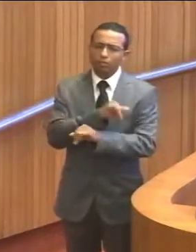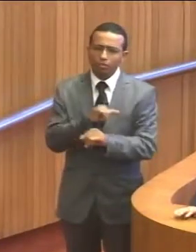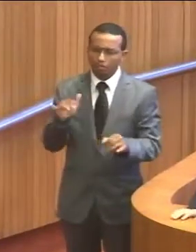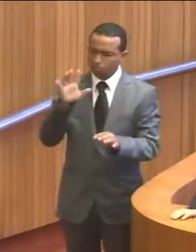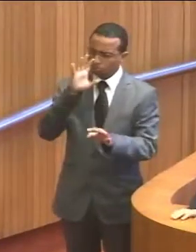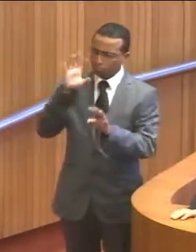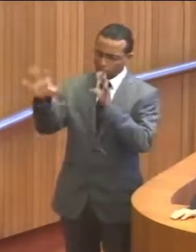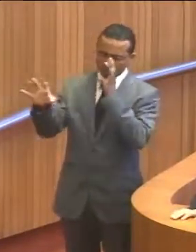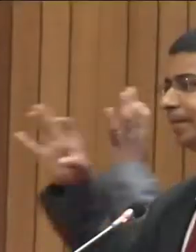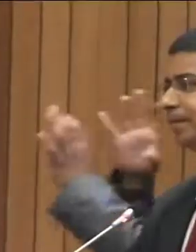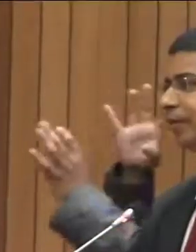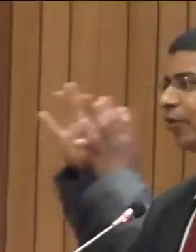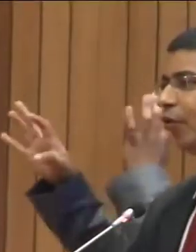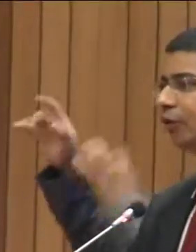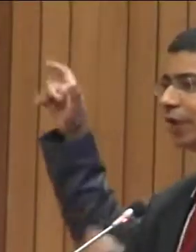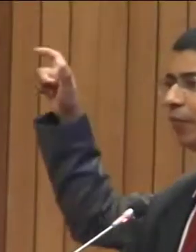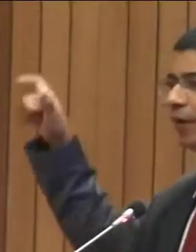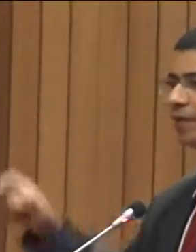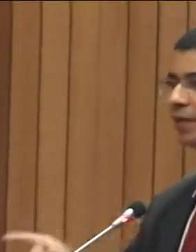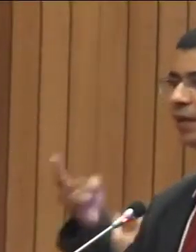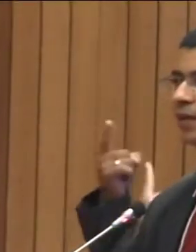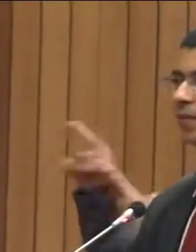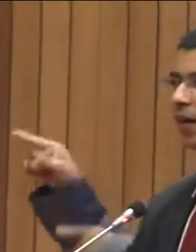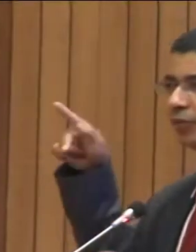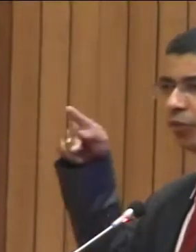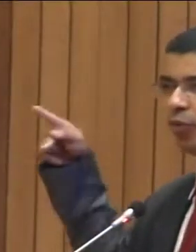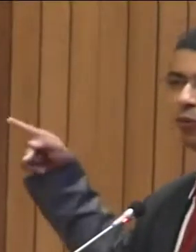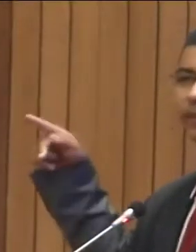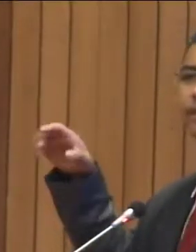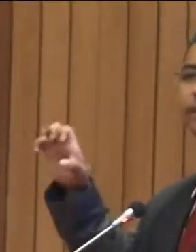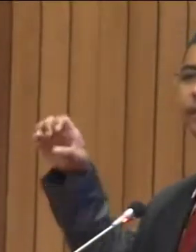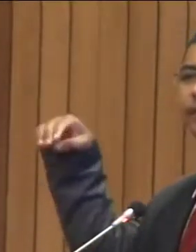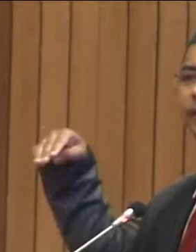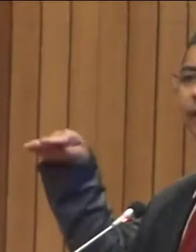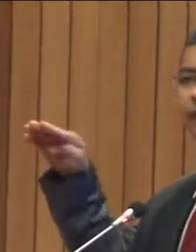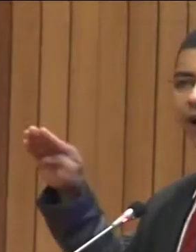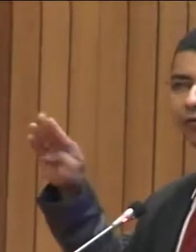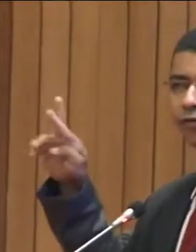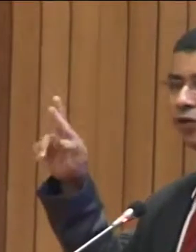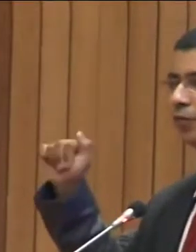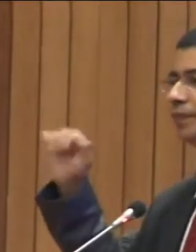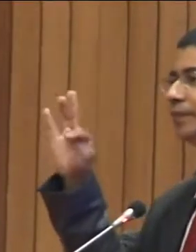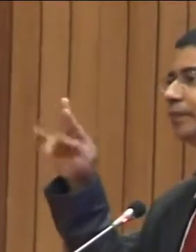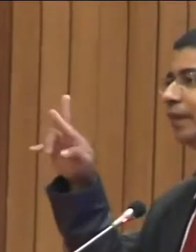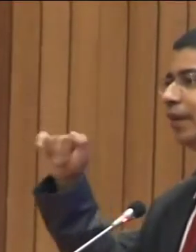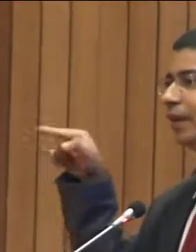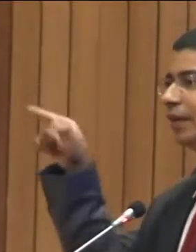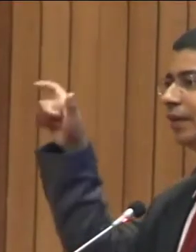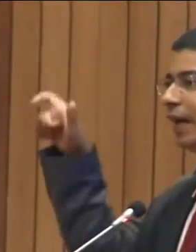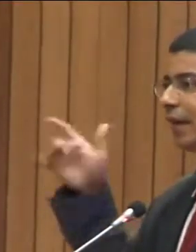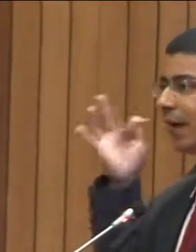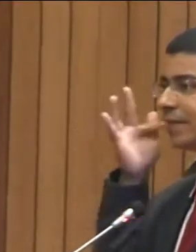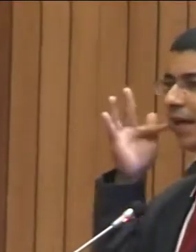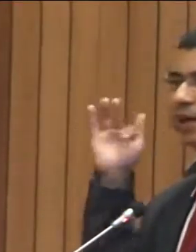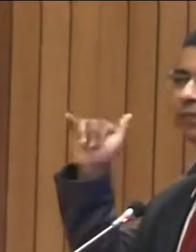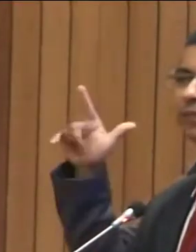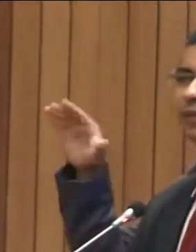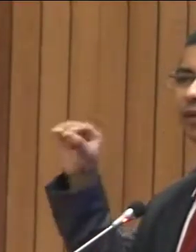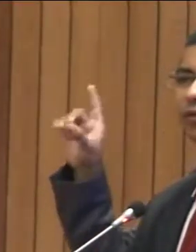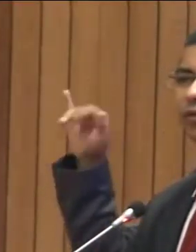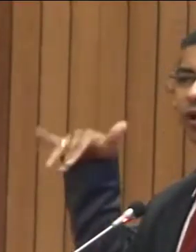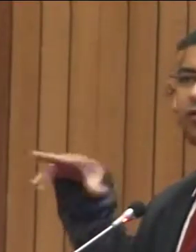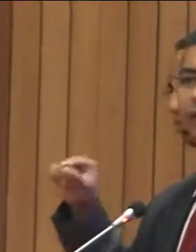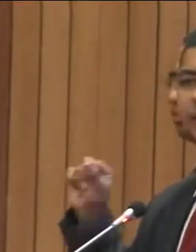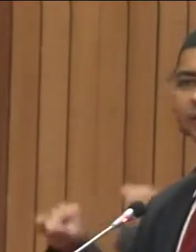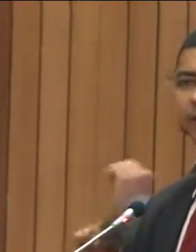ataques que são feitos contra o presidente da Embratu, Flávio Dino, nada mais é